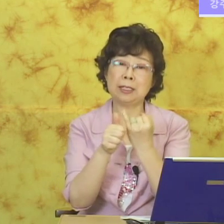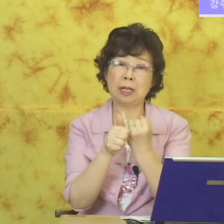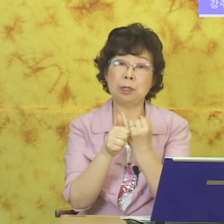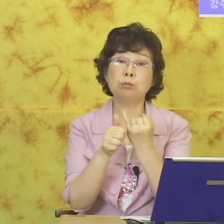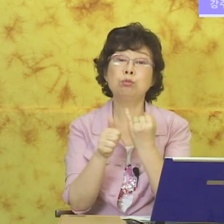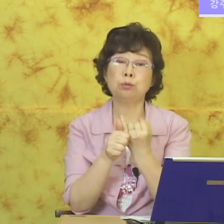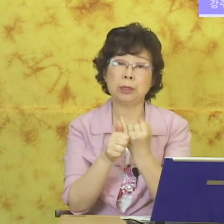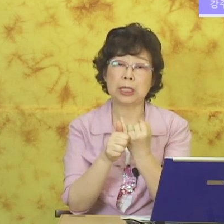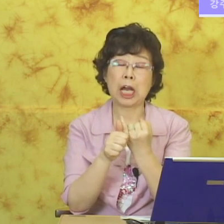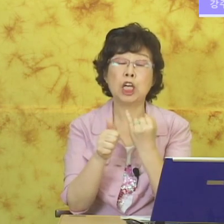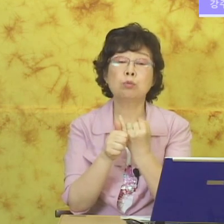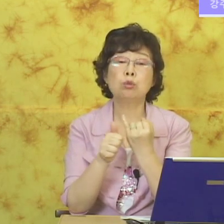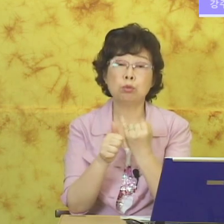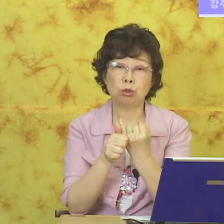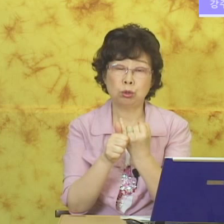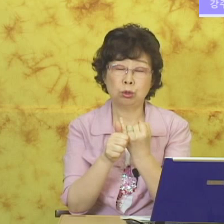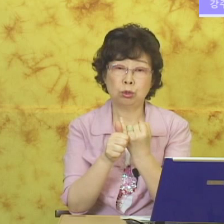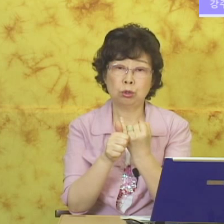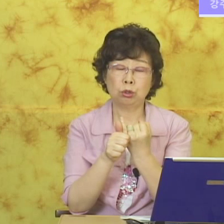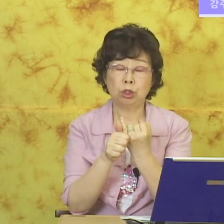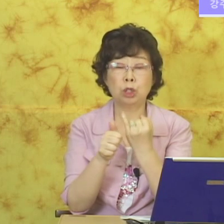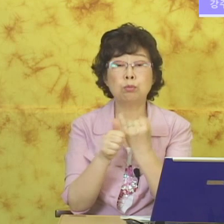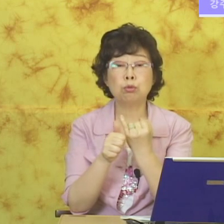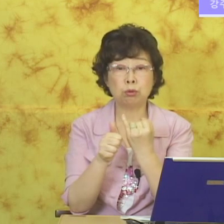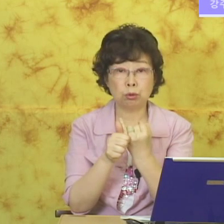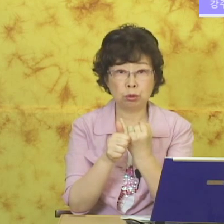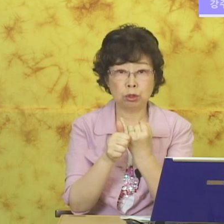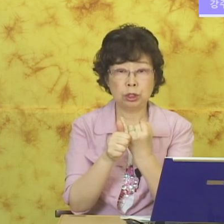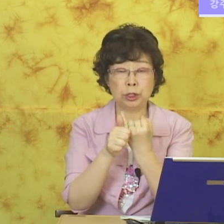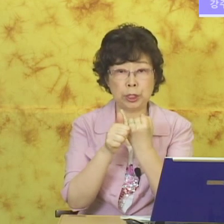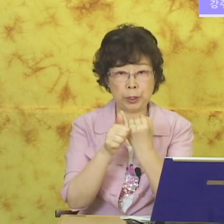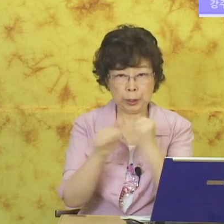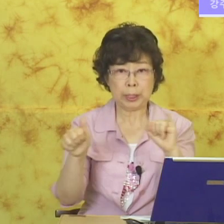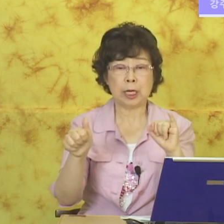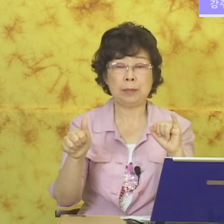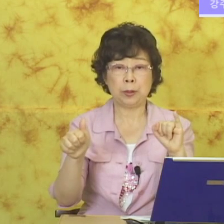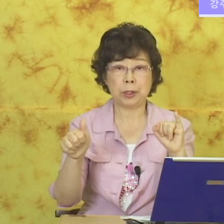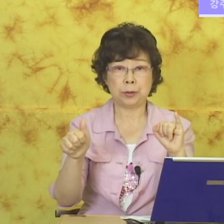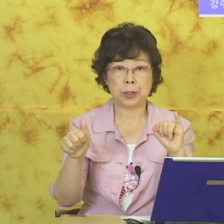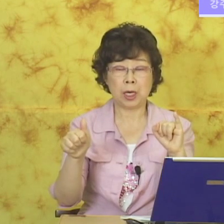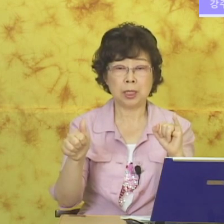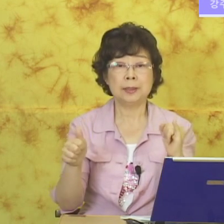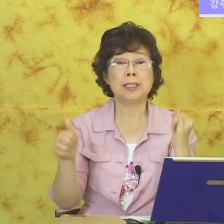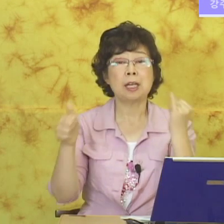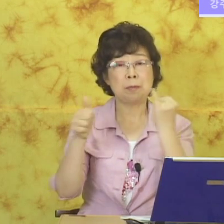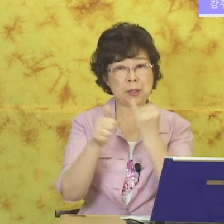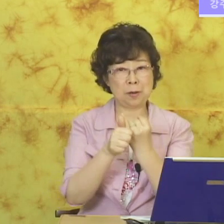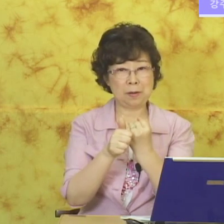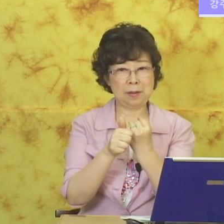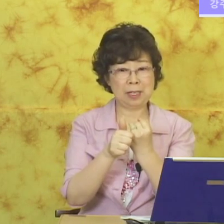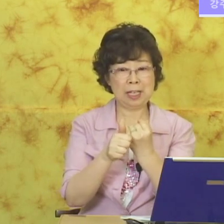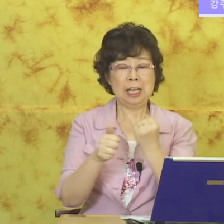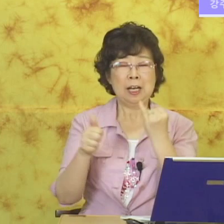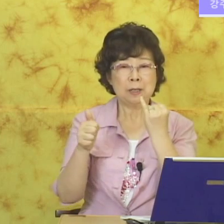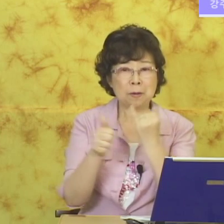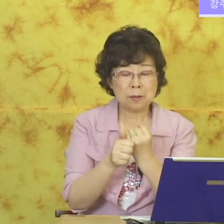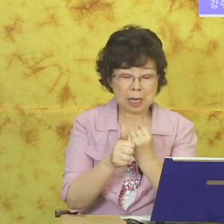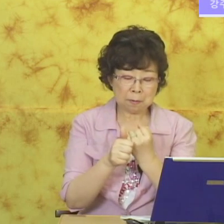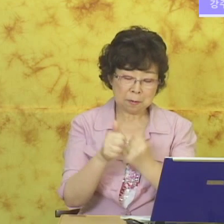이렇게 하면 부부입니다. 부부. 부부. 이렇게 하면 이혼이고요. 이렇게 하면 결혼. 결혼하고